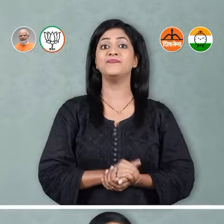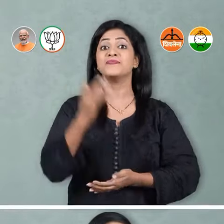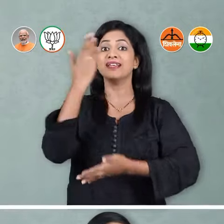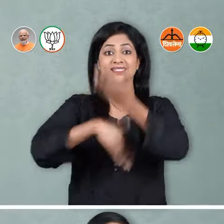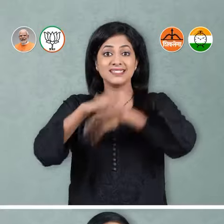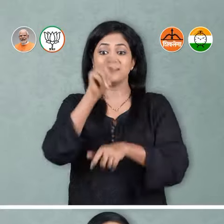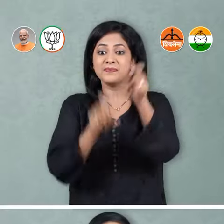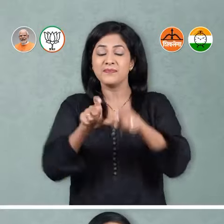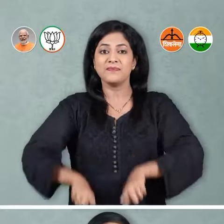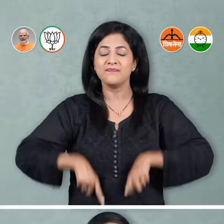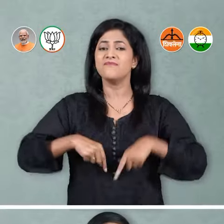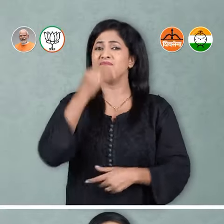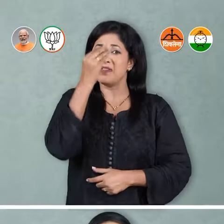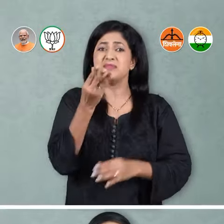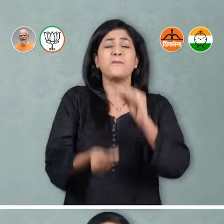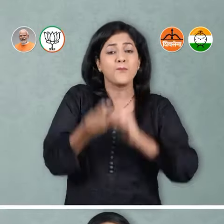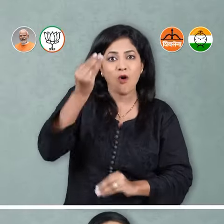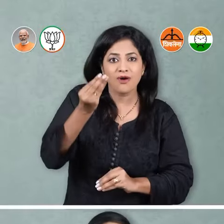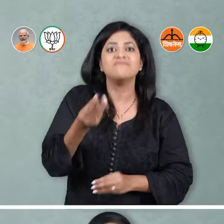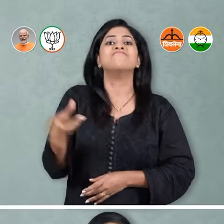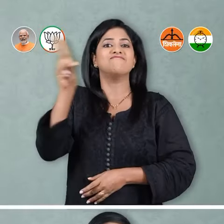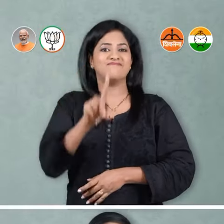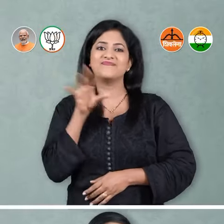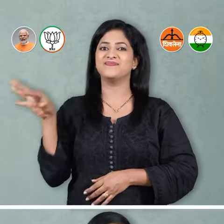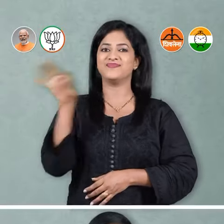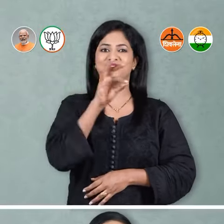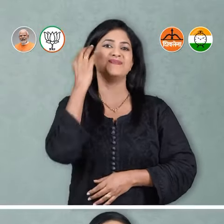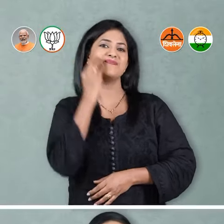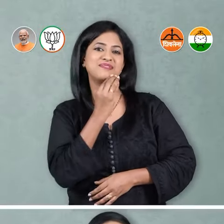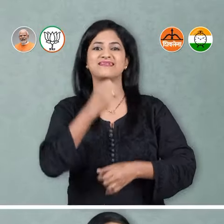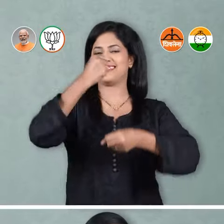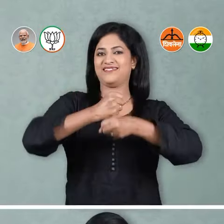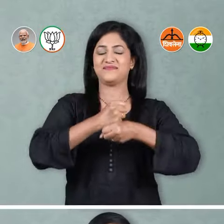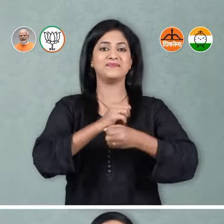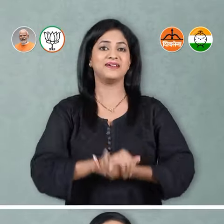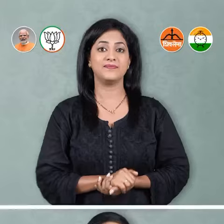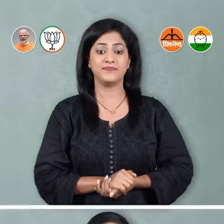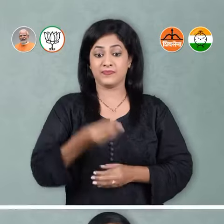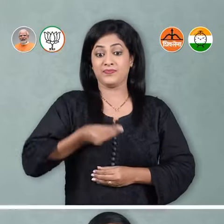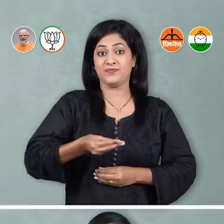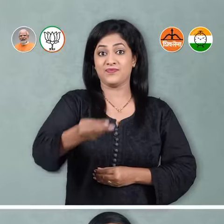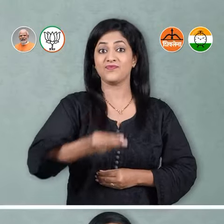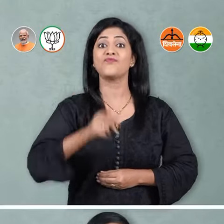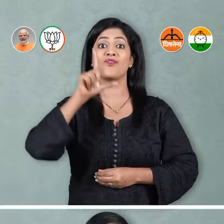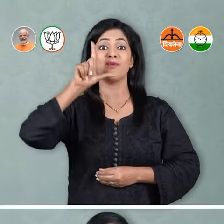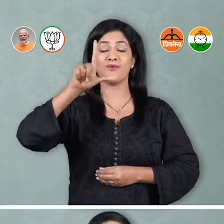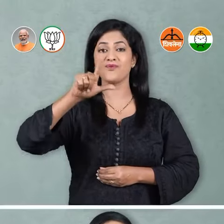दिव्यांगांचा अयूश्य अधिक सुकर करने साथी उन्हा निवडु मोदी सरकार